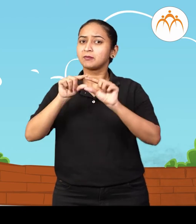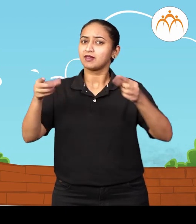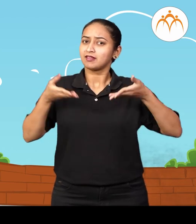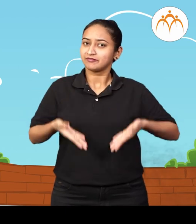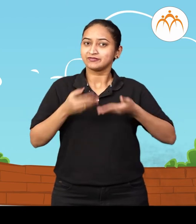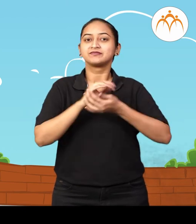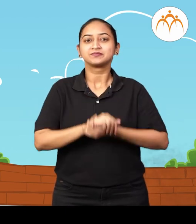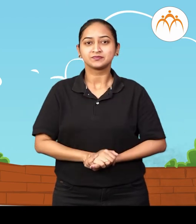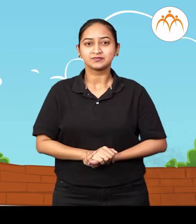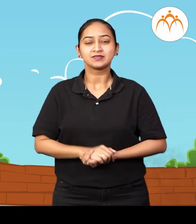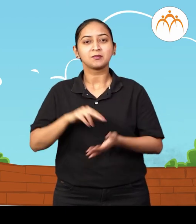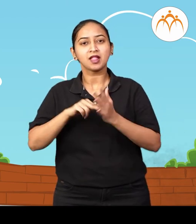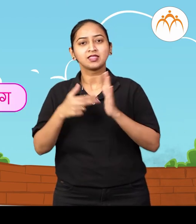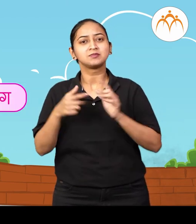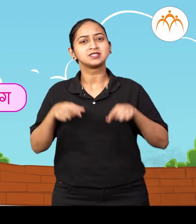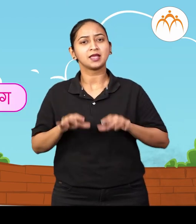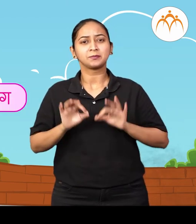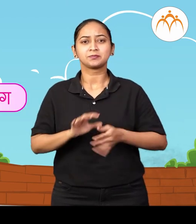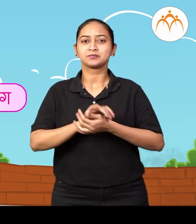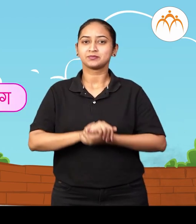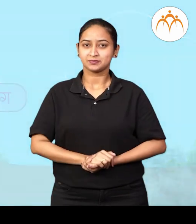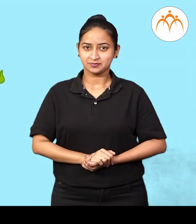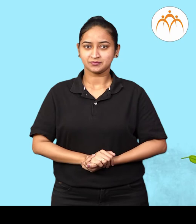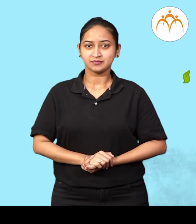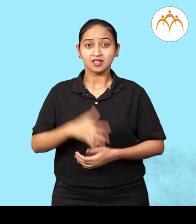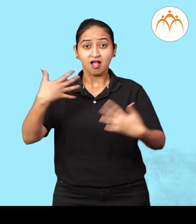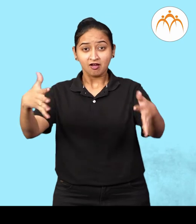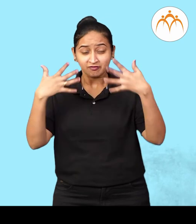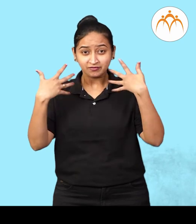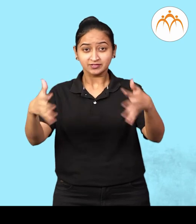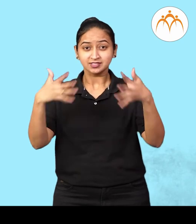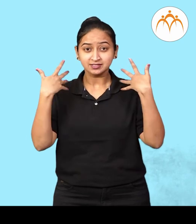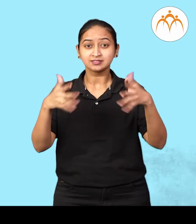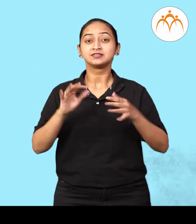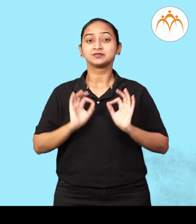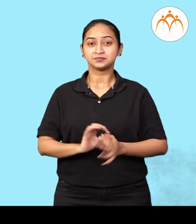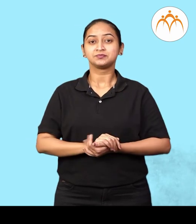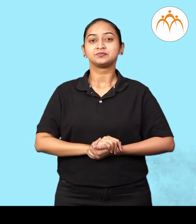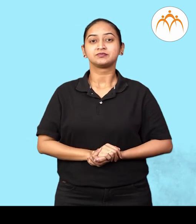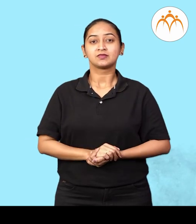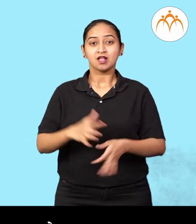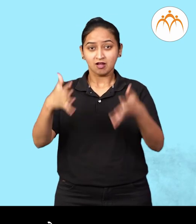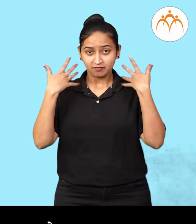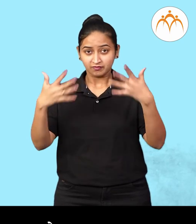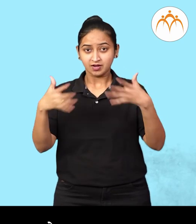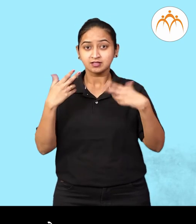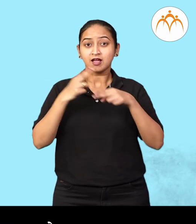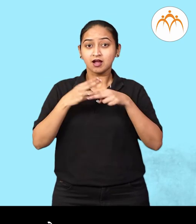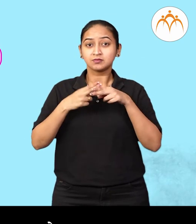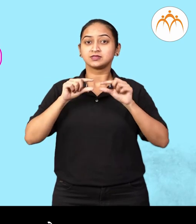उद्यान मंजे जबाग किती छान वारास उठला है वारेला पवन